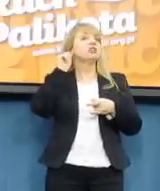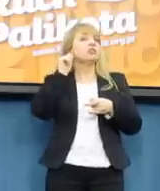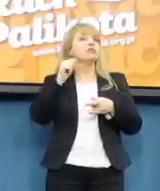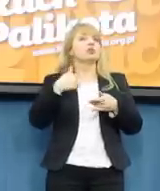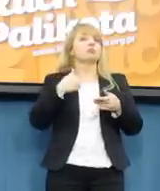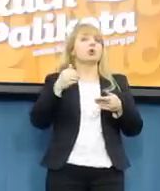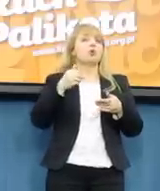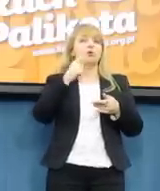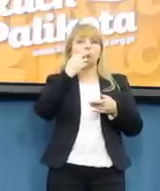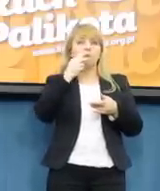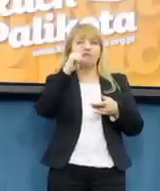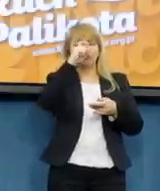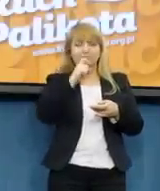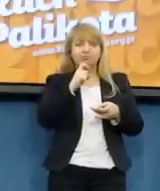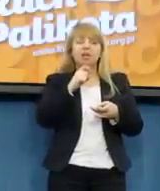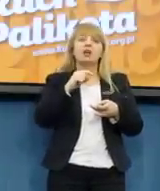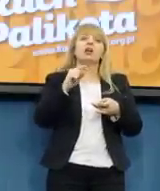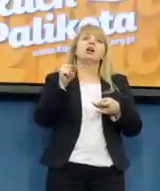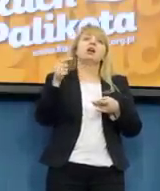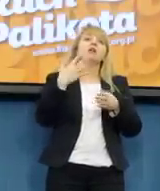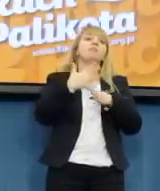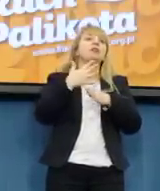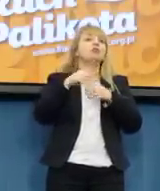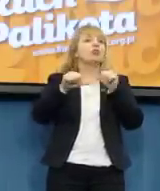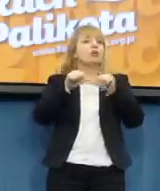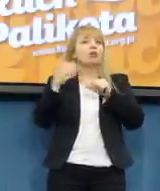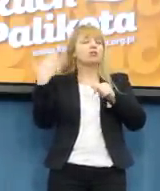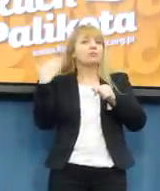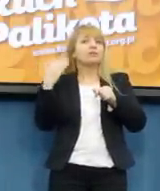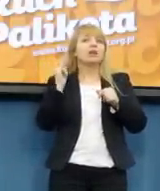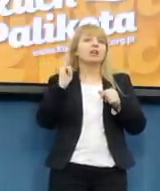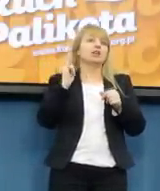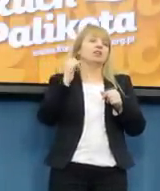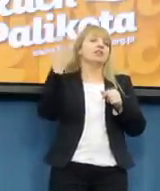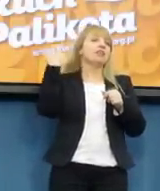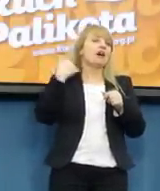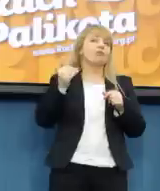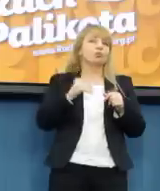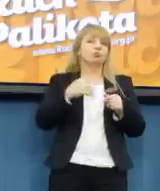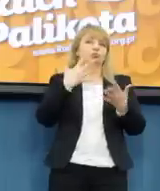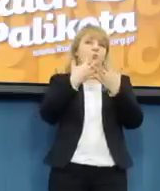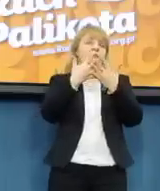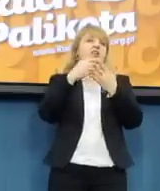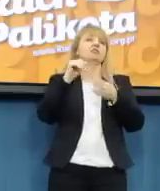władzy można było stracić pracę albo nawet znaleźć się w więzieniu.